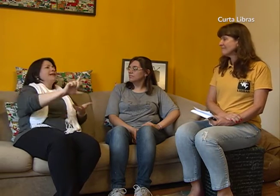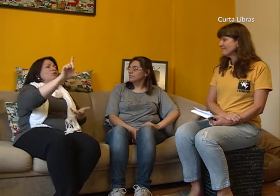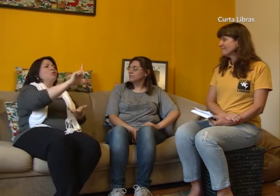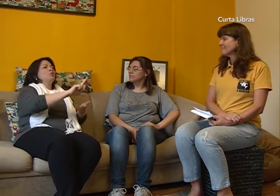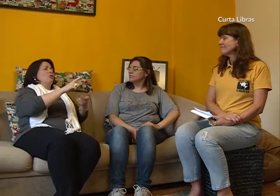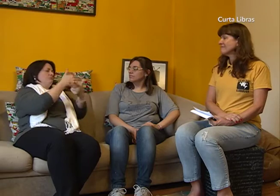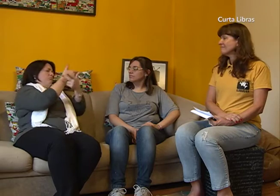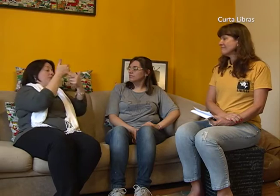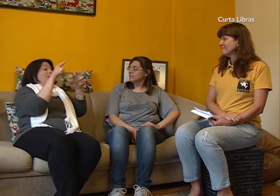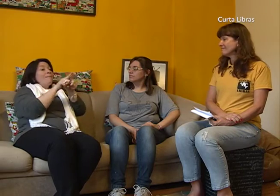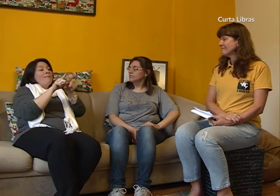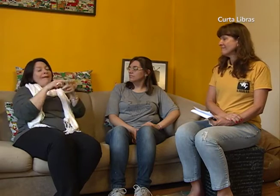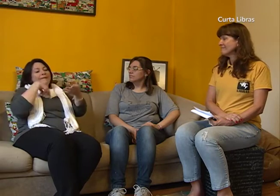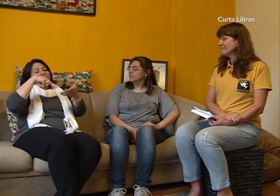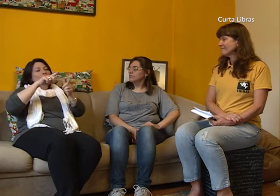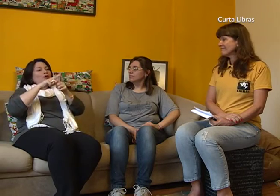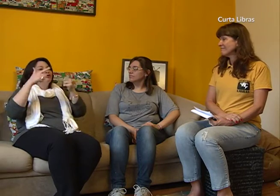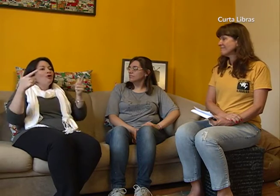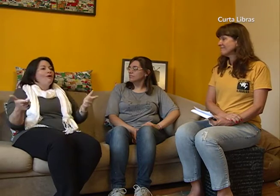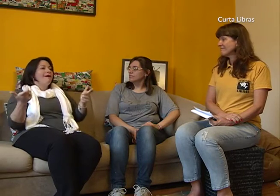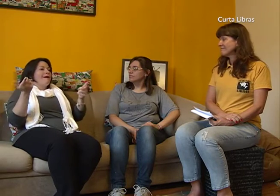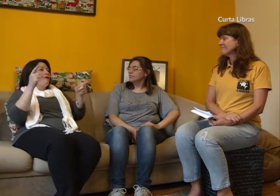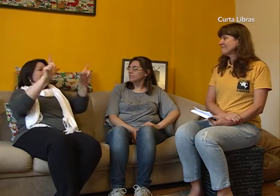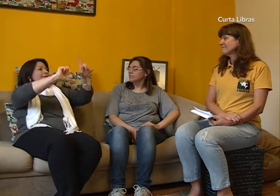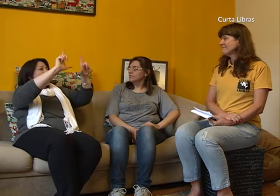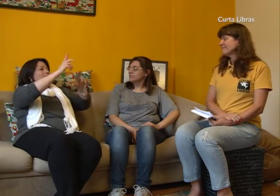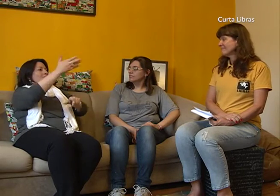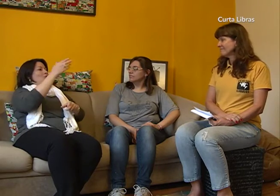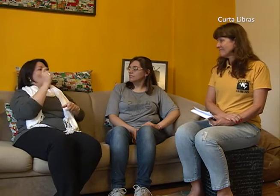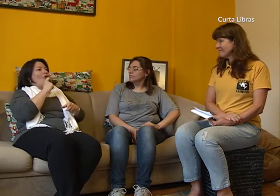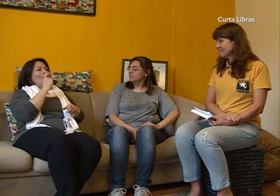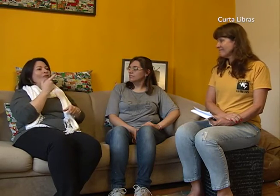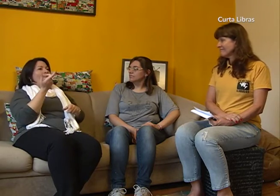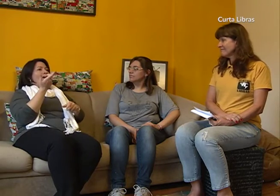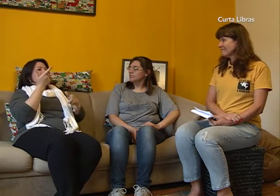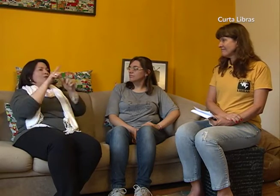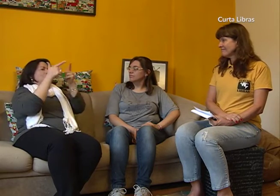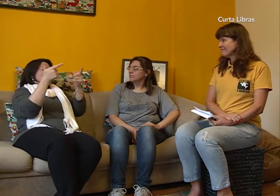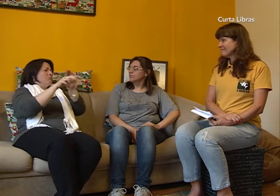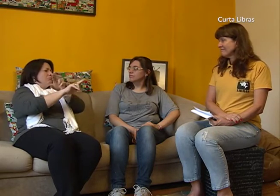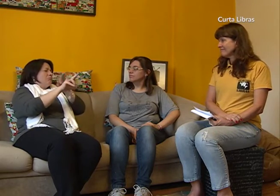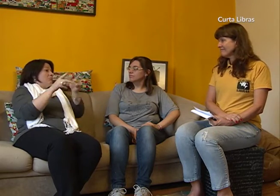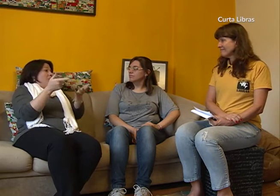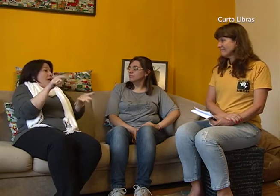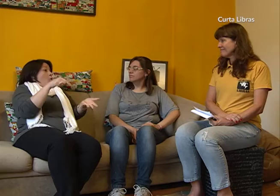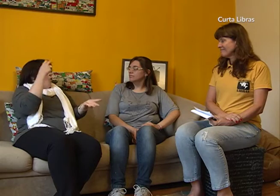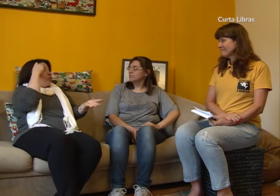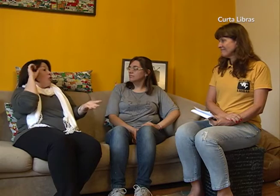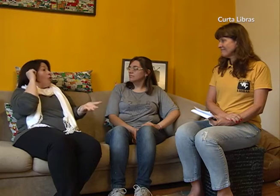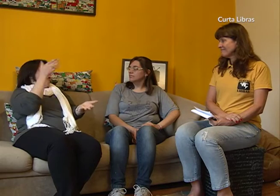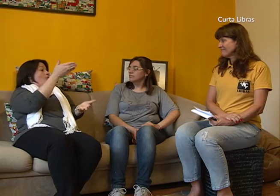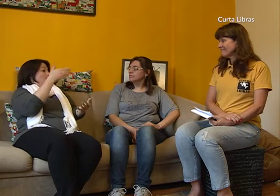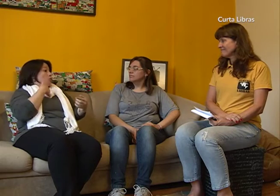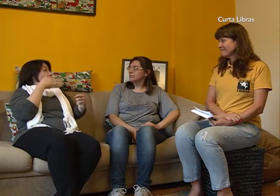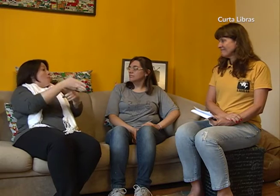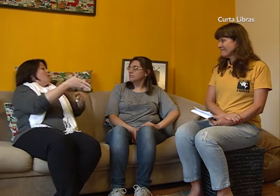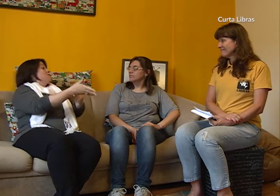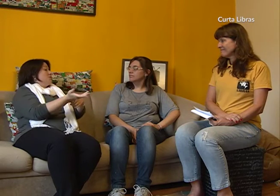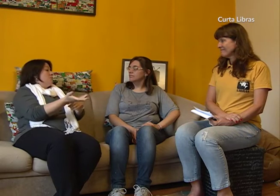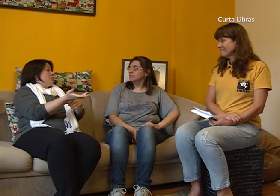Leio jornal. Vejo televisão. Novelas. E outras tantas coisas. Então dessa maneira eu me intero na cultura